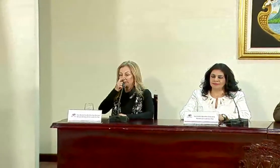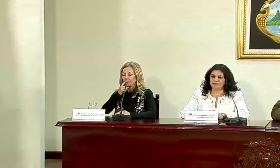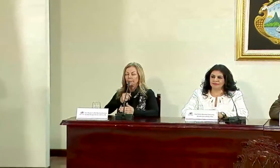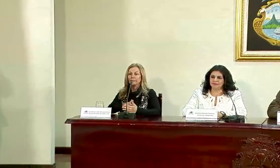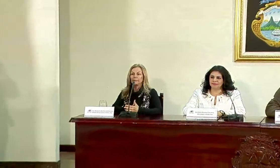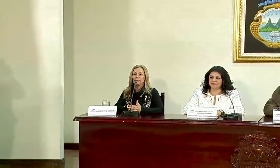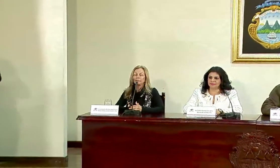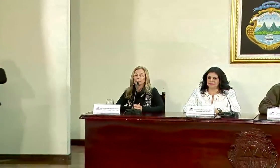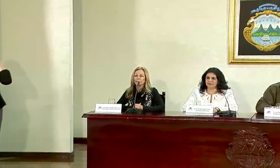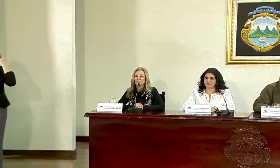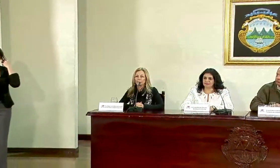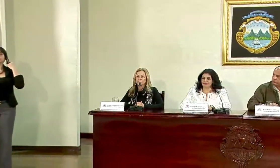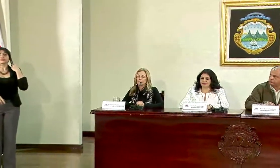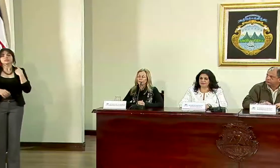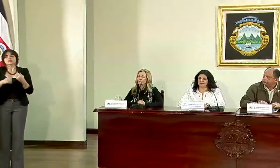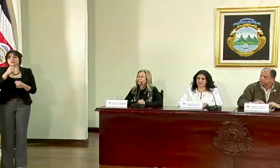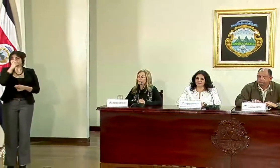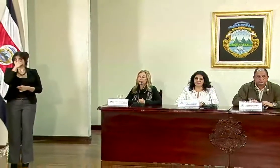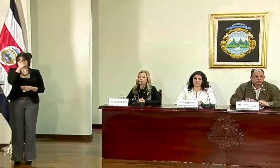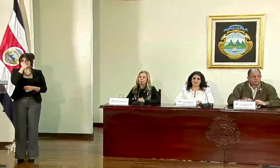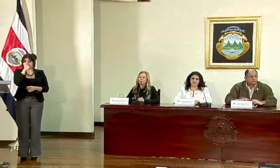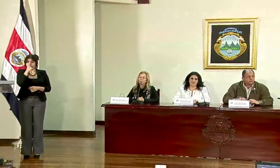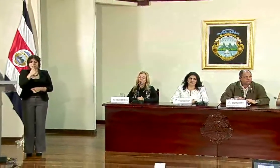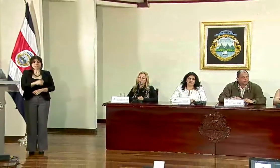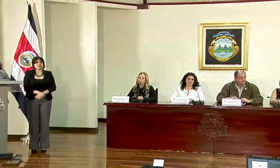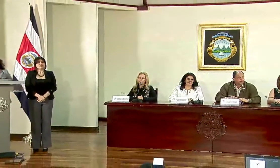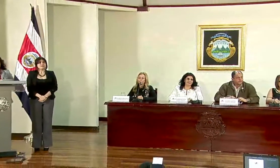continuamos con Monumental para finalizar la Nación